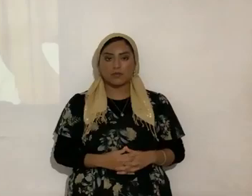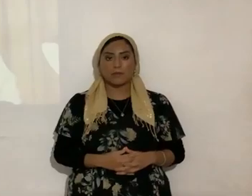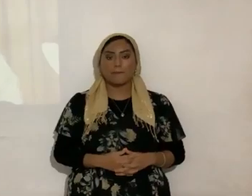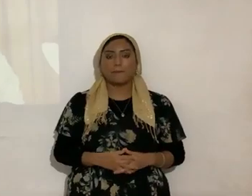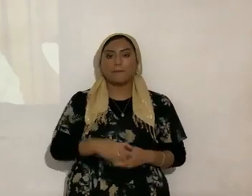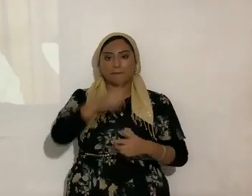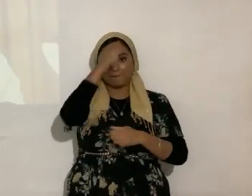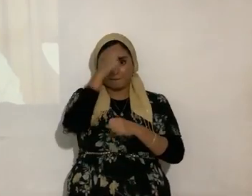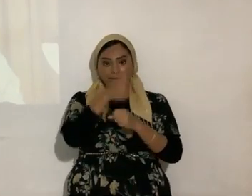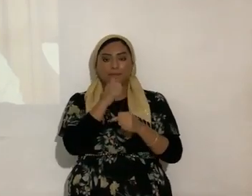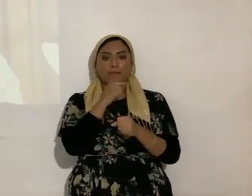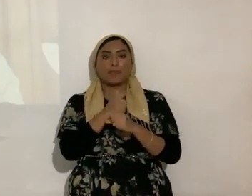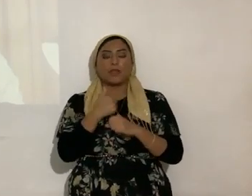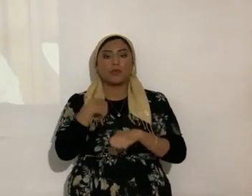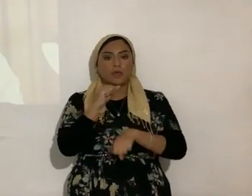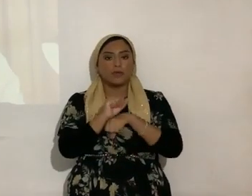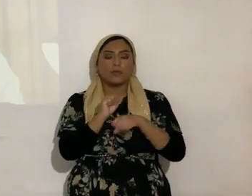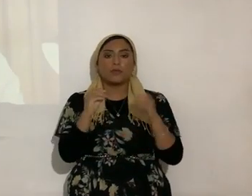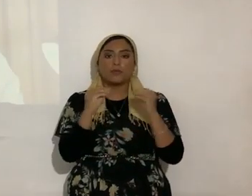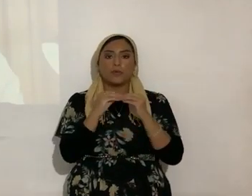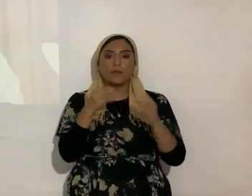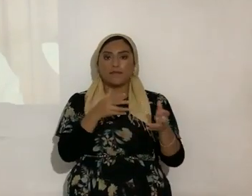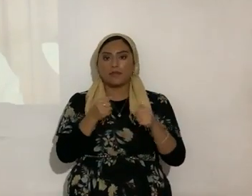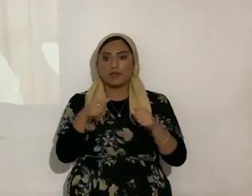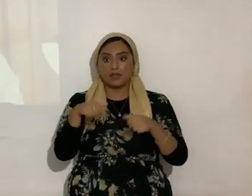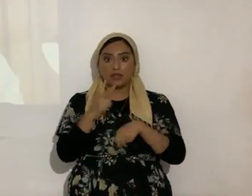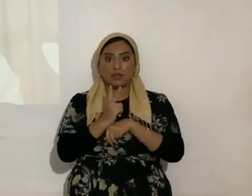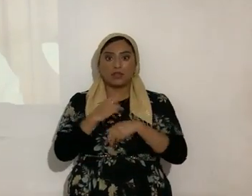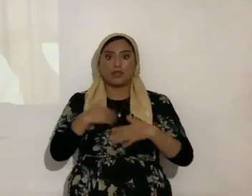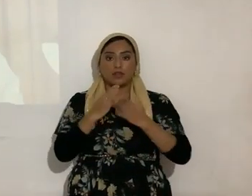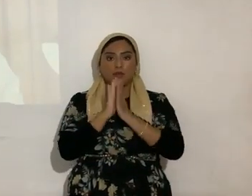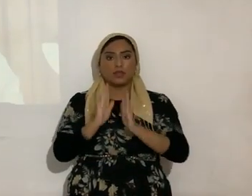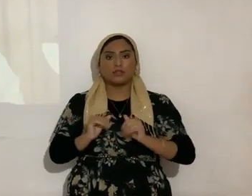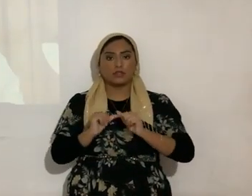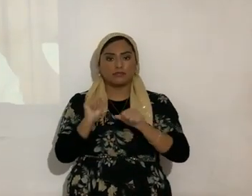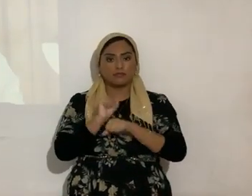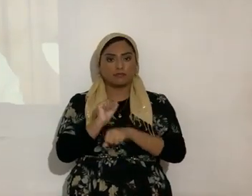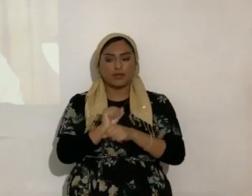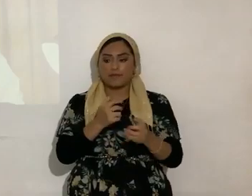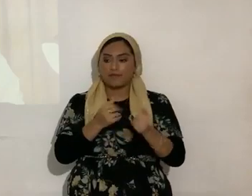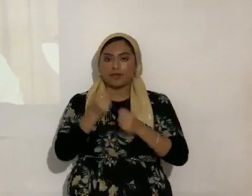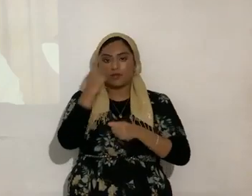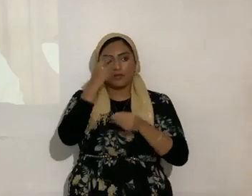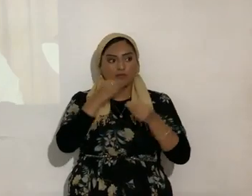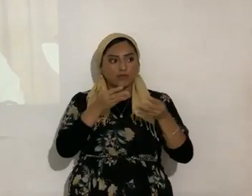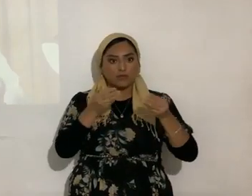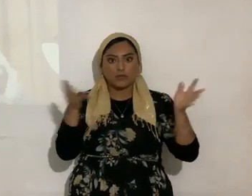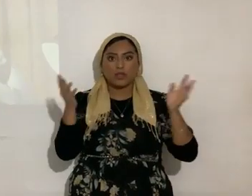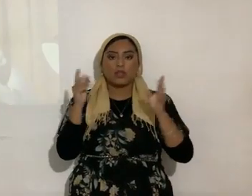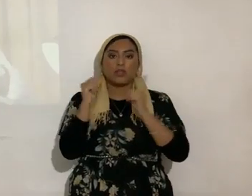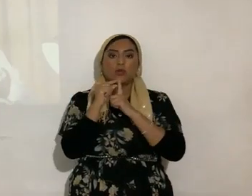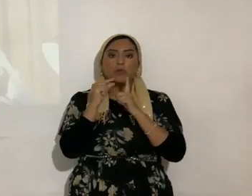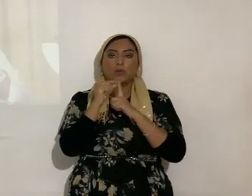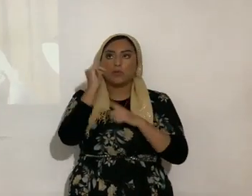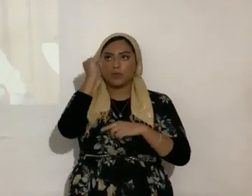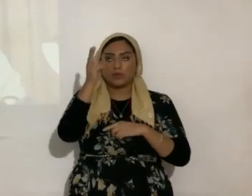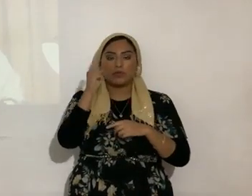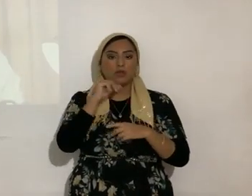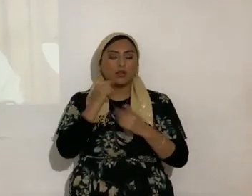Hermanos, vamos a trabajar más rápido, en Gozo y Paz siempre hemos trabajado rápido para promocionar la palabra de Yahweh, sin hacer negocio,